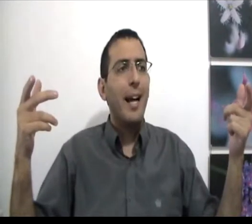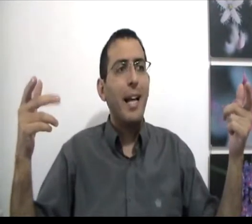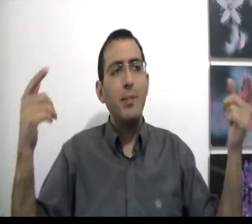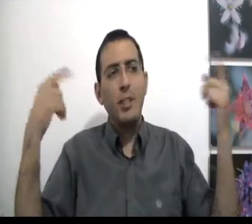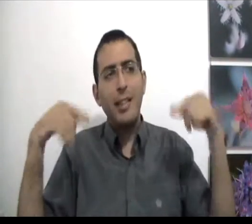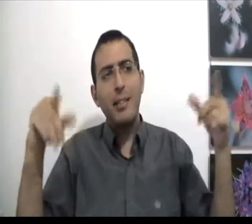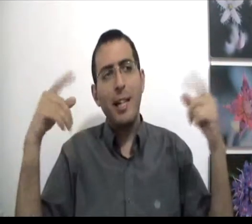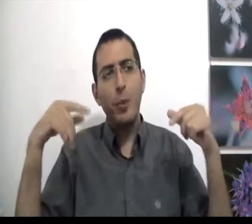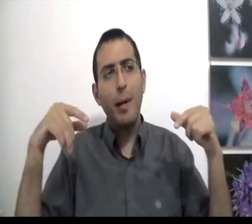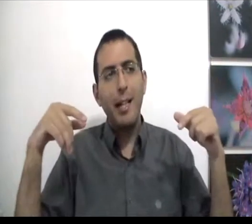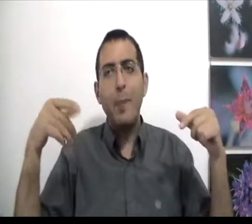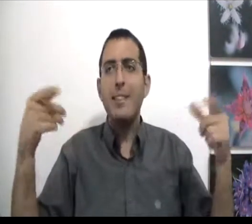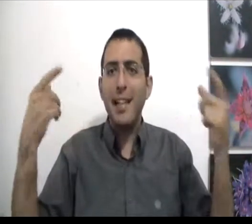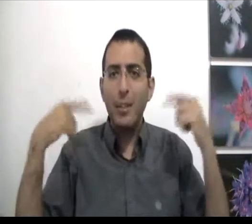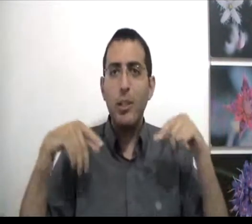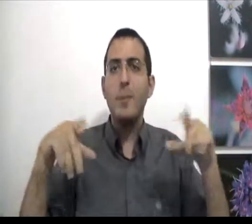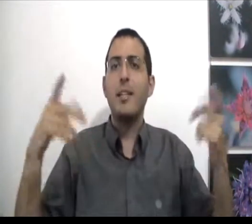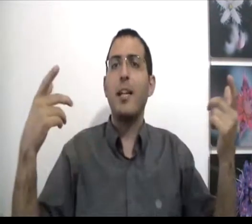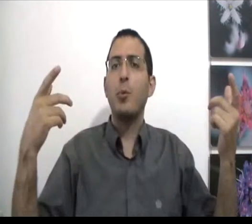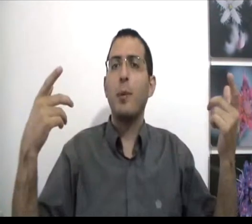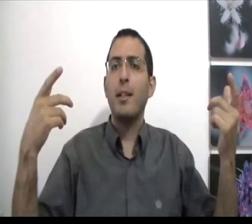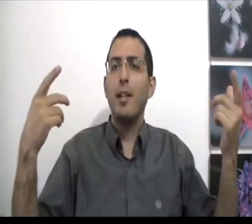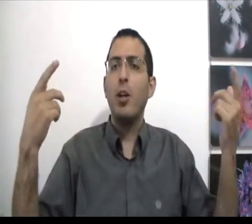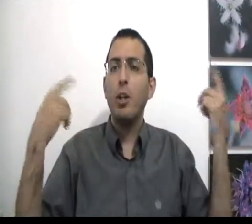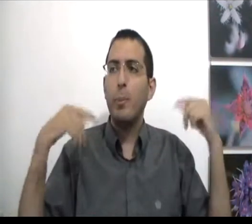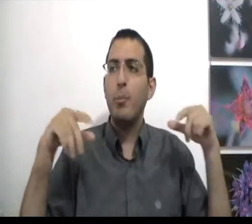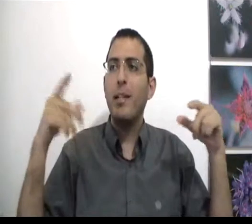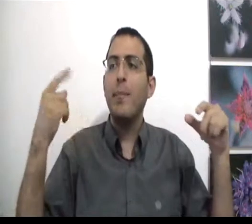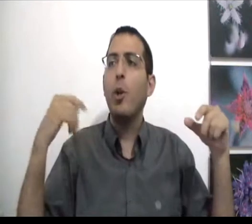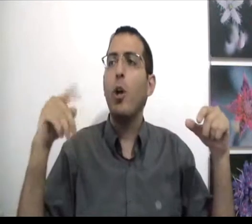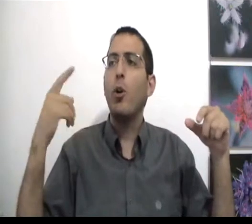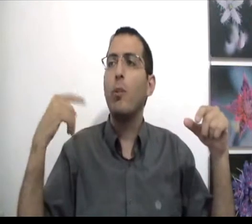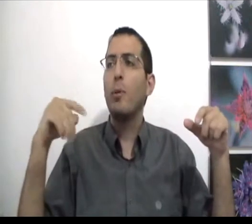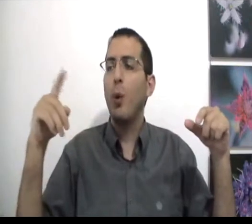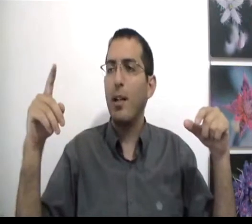ארגר זה שסכם שלך מוגבל גם את זה אתה יודע בשכל המוגבל אתה לא יכול להיות בן אדם, יכול להיות בטוח